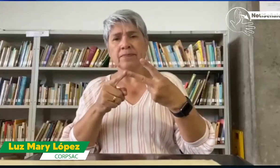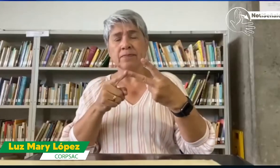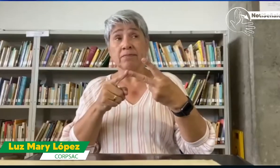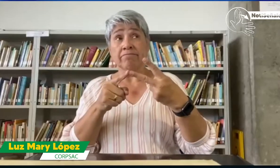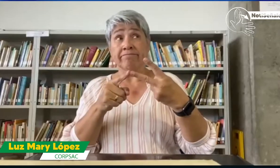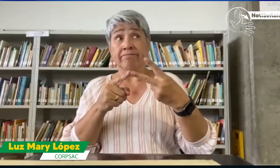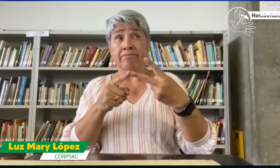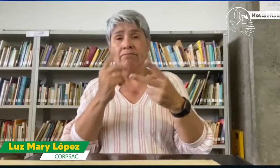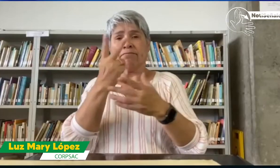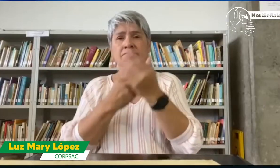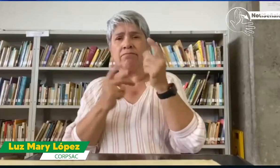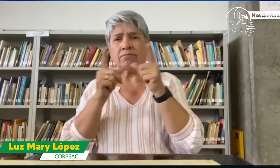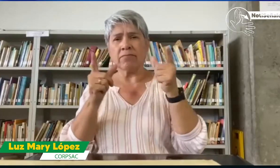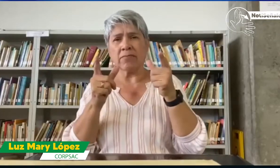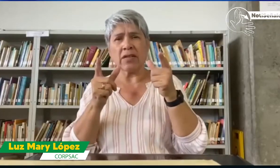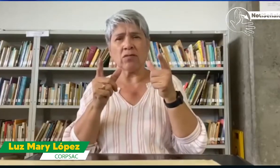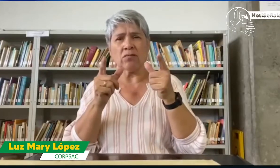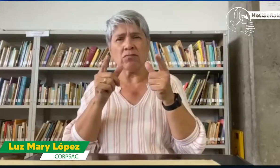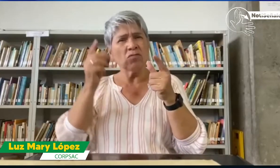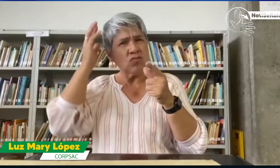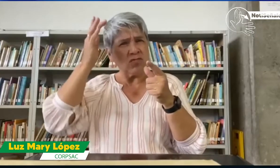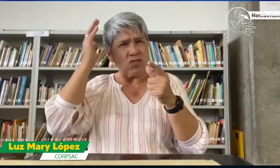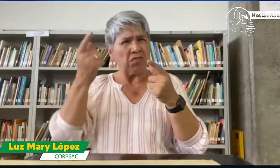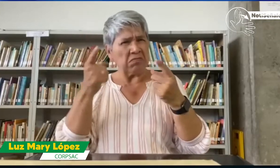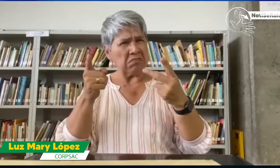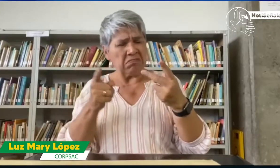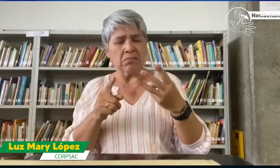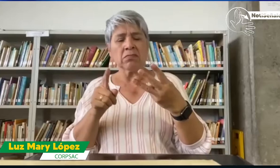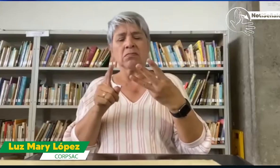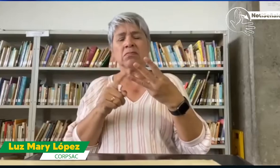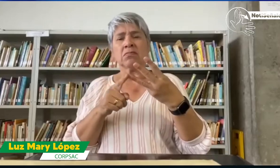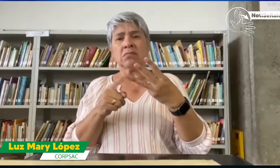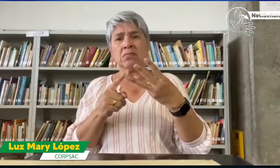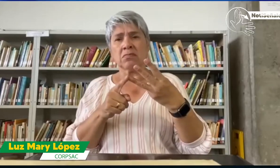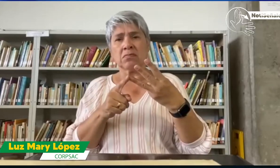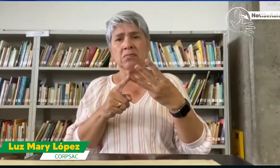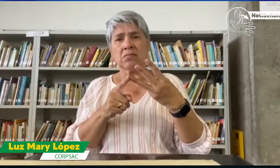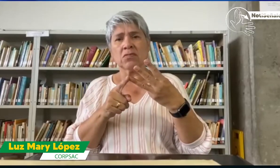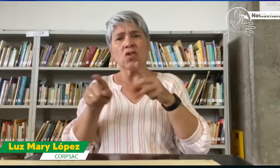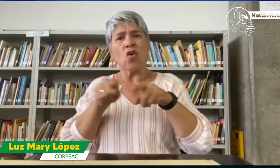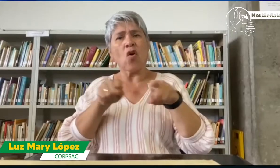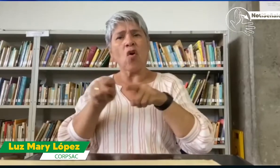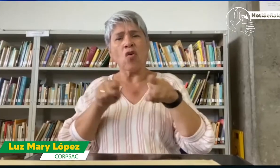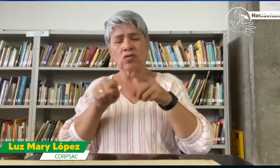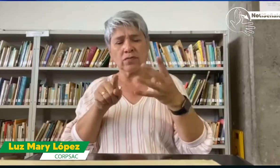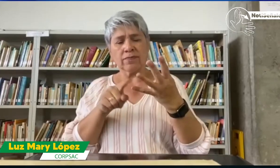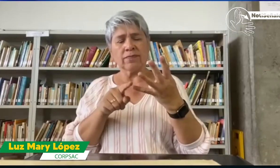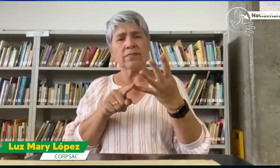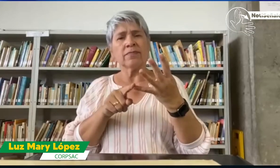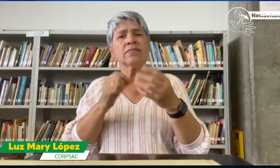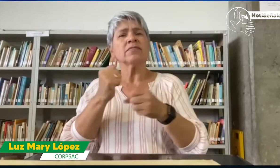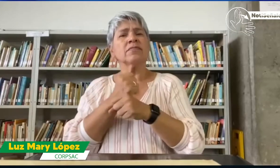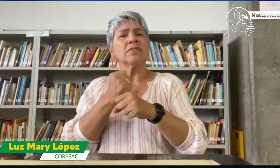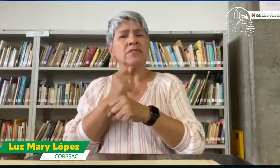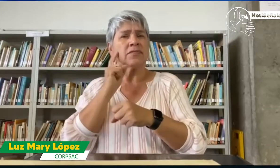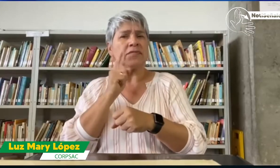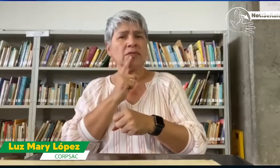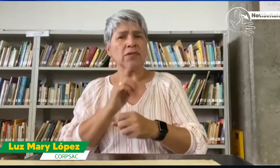surda? Entonces, son estos puntos. La formación, también está el tema de la filosofía bilingüe y cultural. También otro de los lineamientos